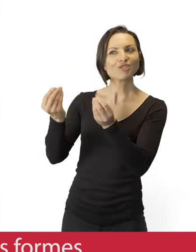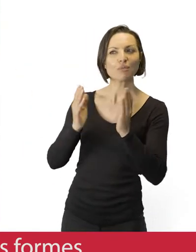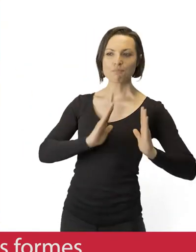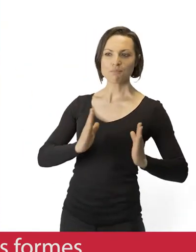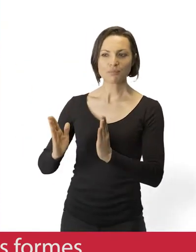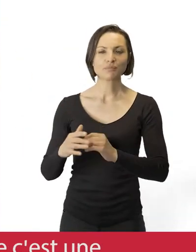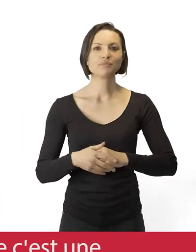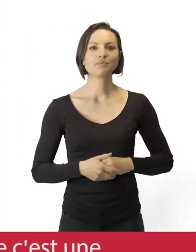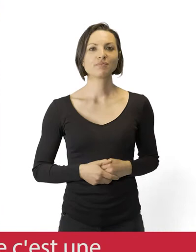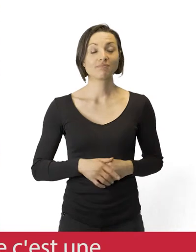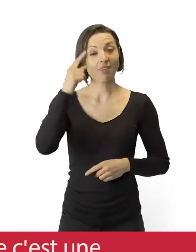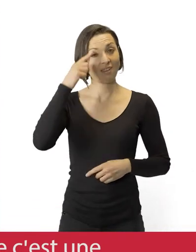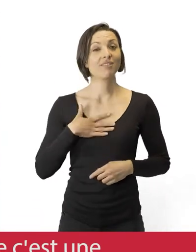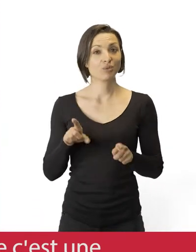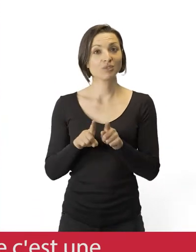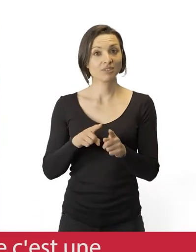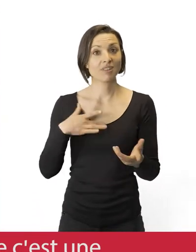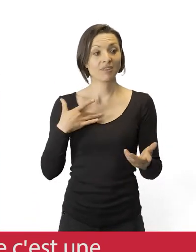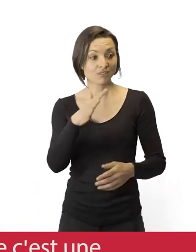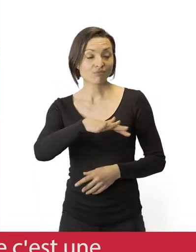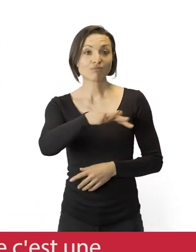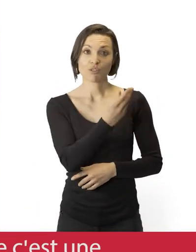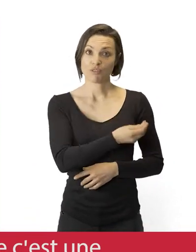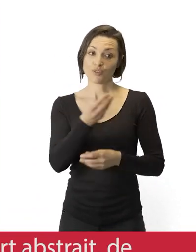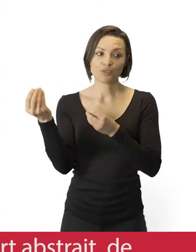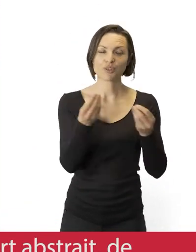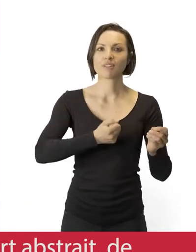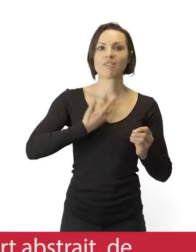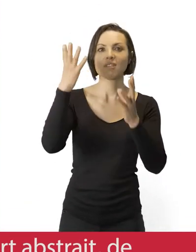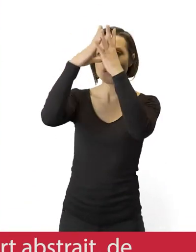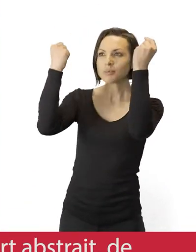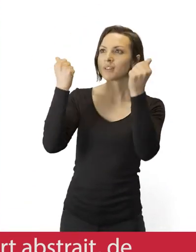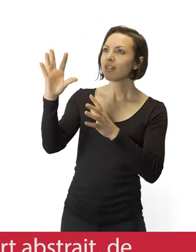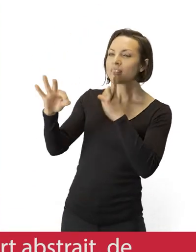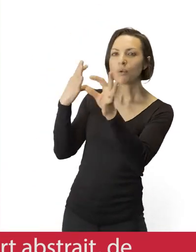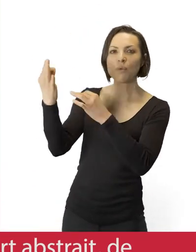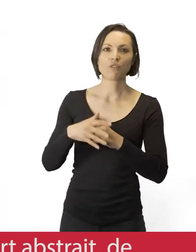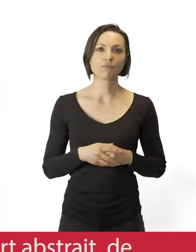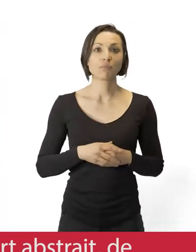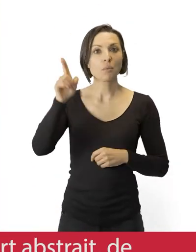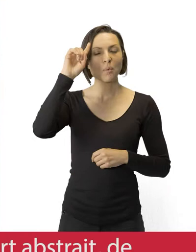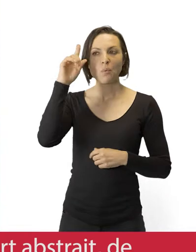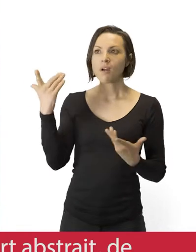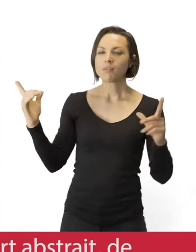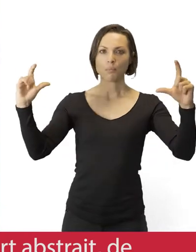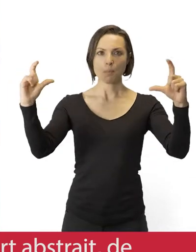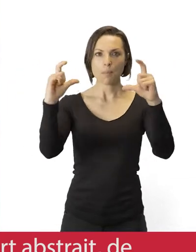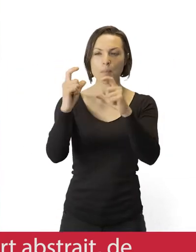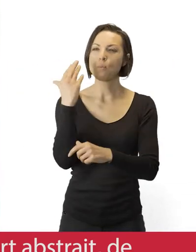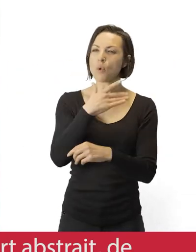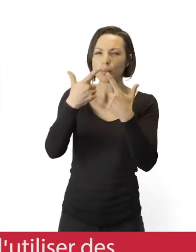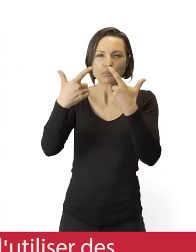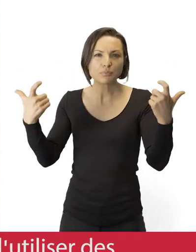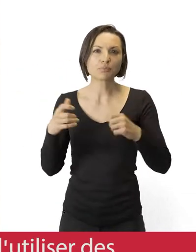apportent de la rigueur. Je pense également que c'est une excellente base de travail pour initier les enfants à l'art abstrait, de par ses formes concentriques,